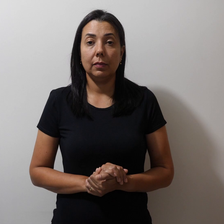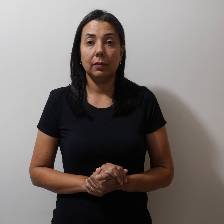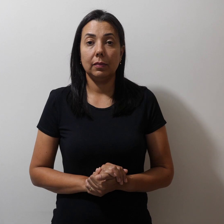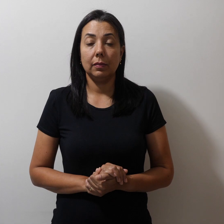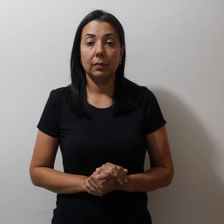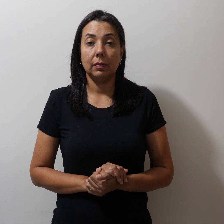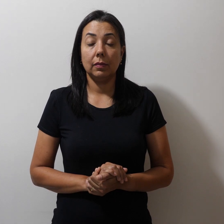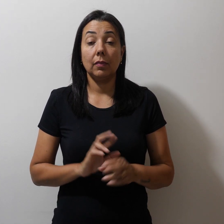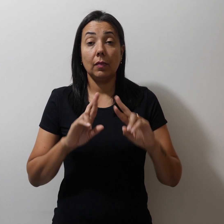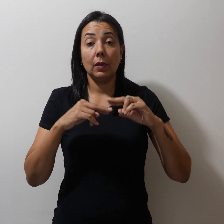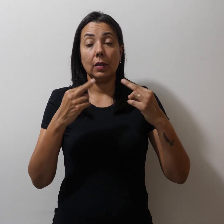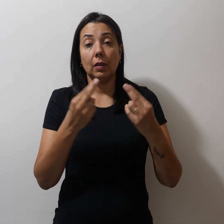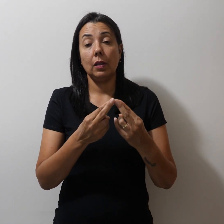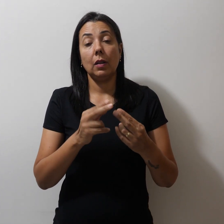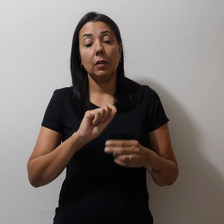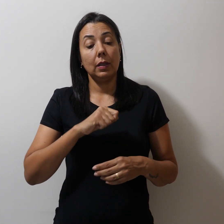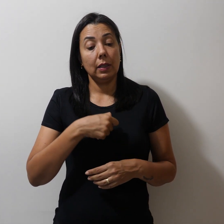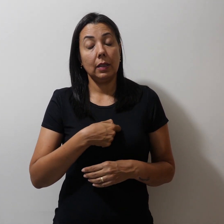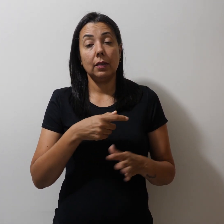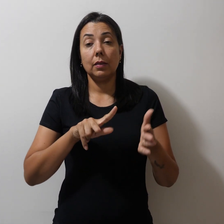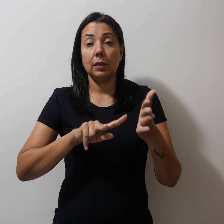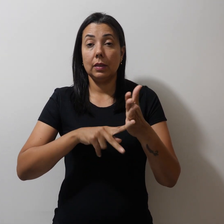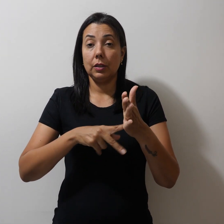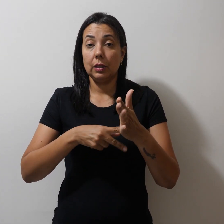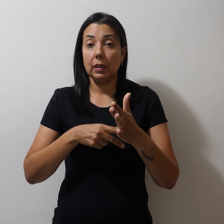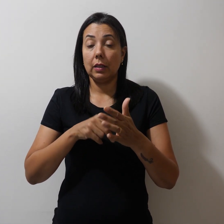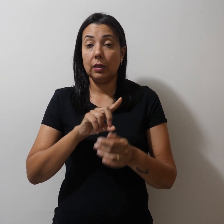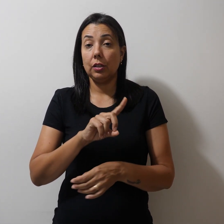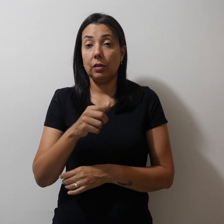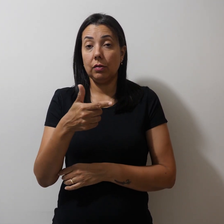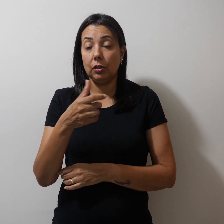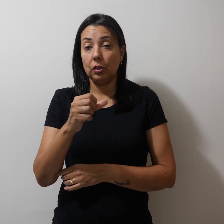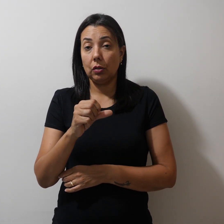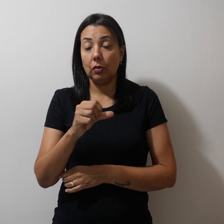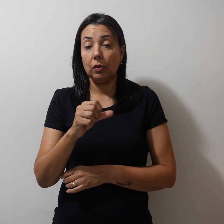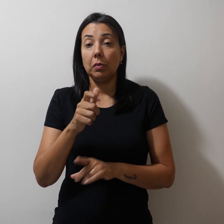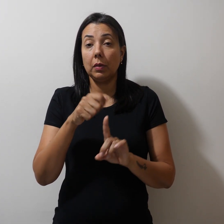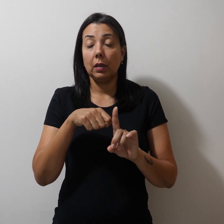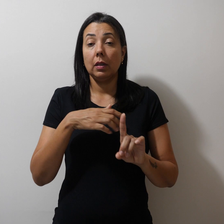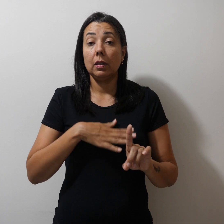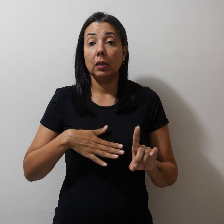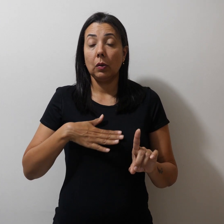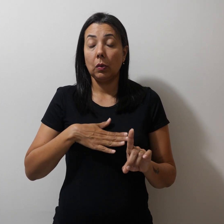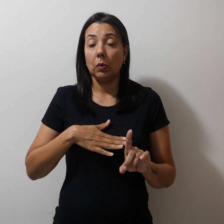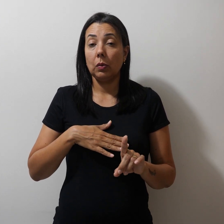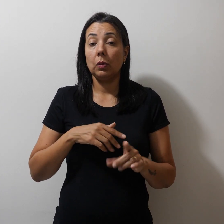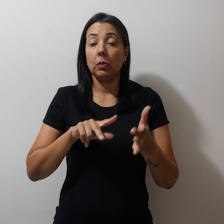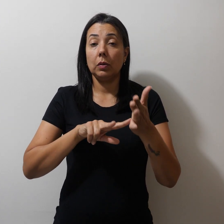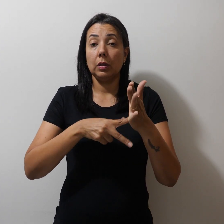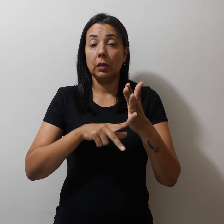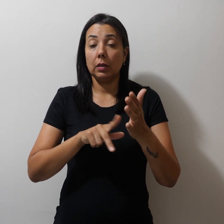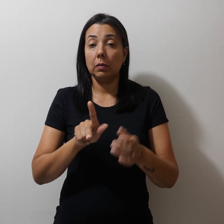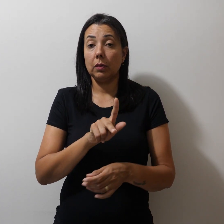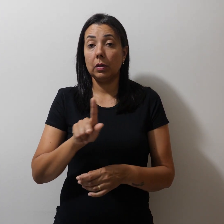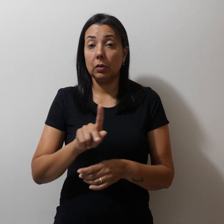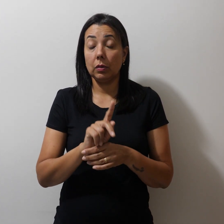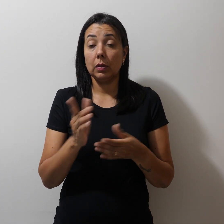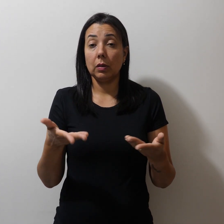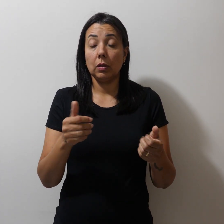Reunião com delegados sindicais dia 29 de agosto. O Simpro, por meio da Secretaria de